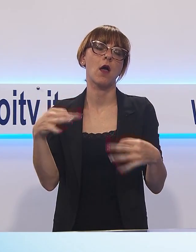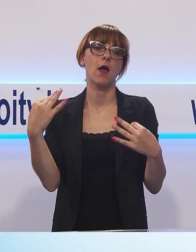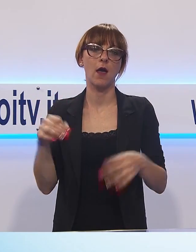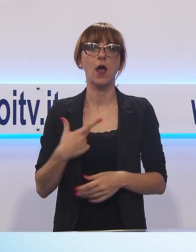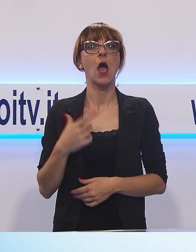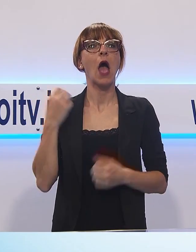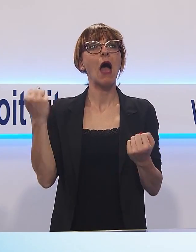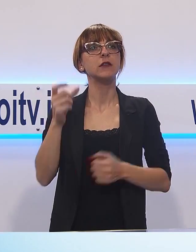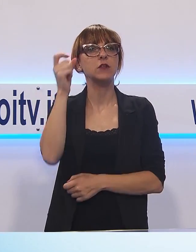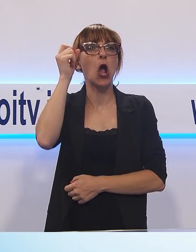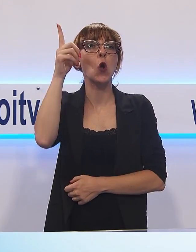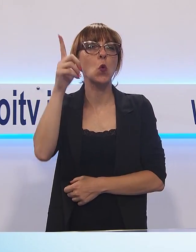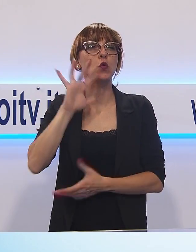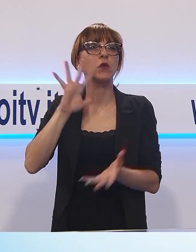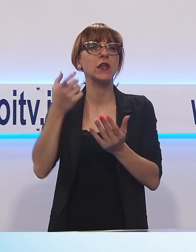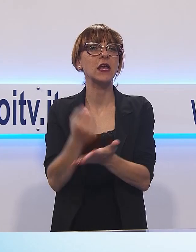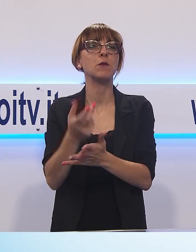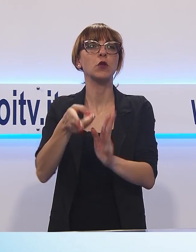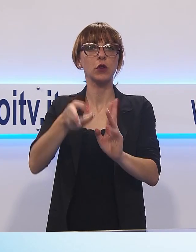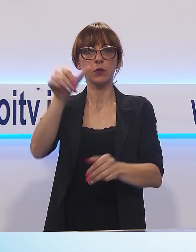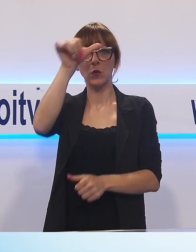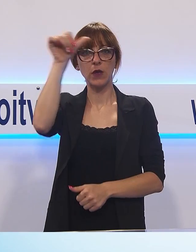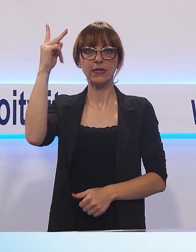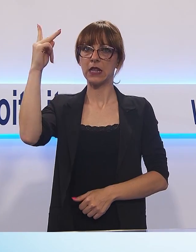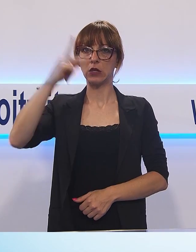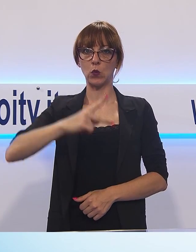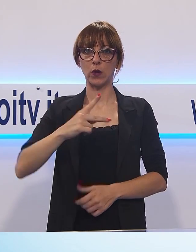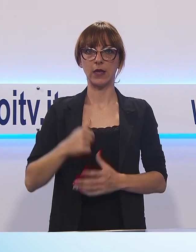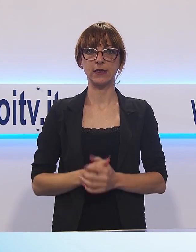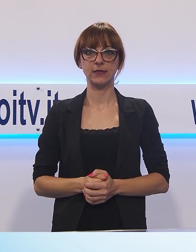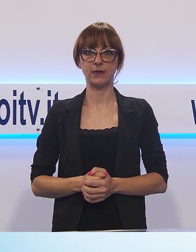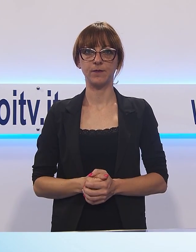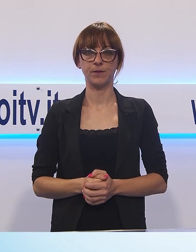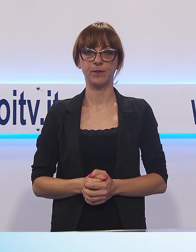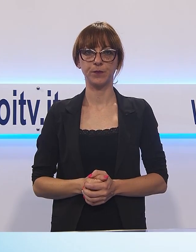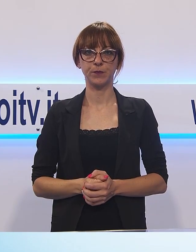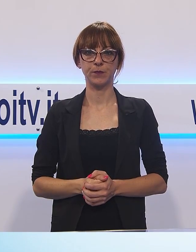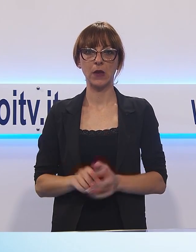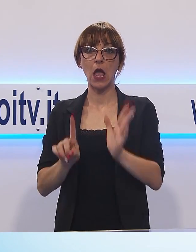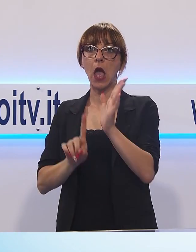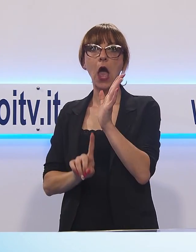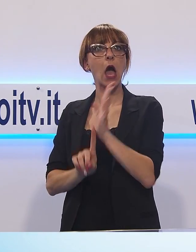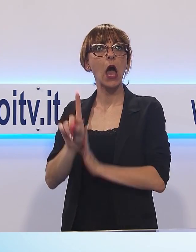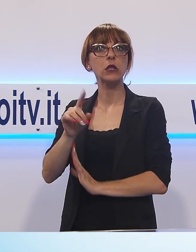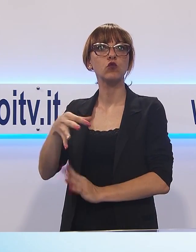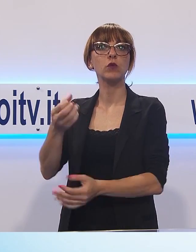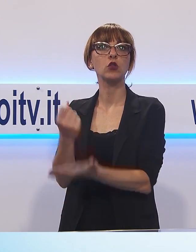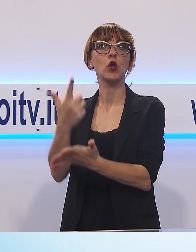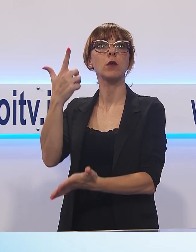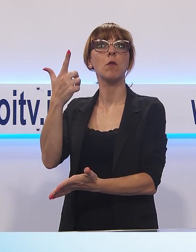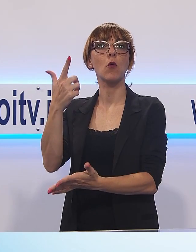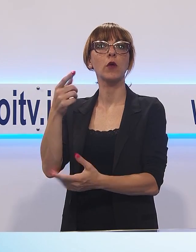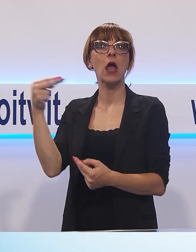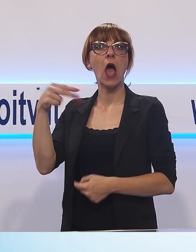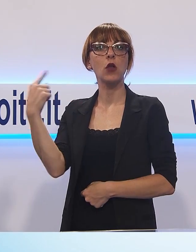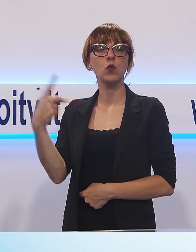uno dei più importanti in assoluto dell'estate lucchese. Un risultato molto importante è che fra l'altro quest'anno è la dodicesima edizione e dobbiamo